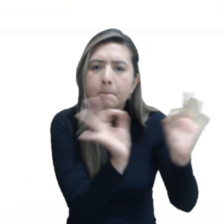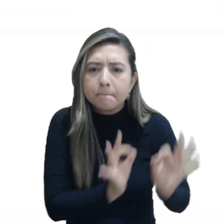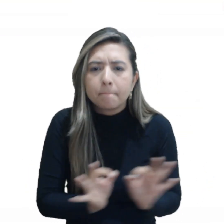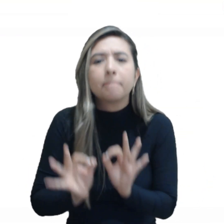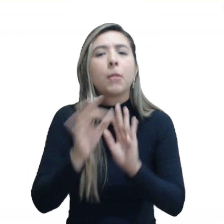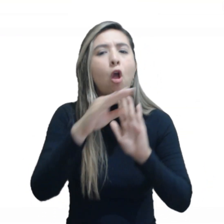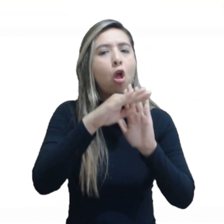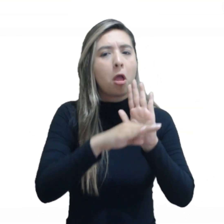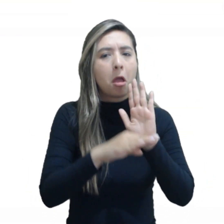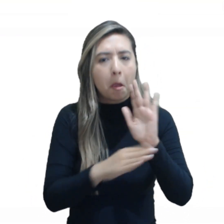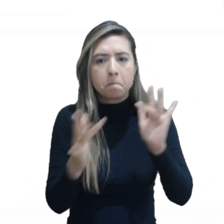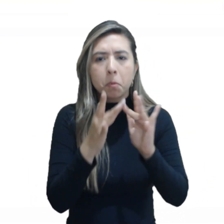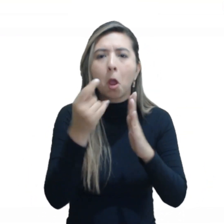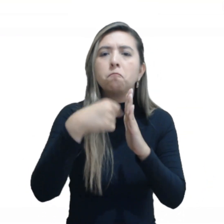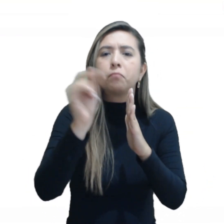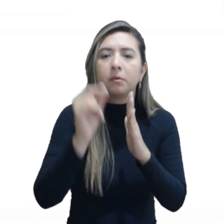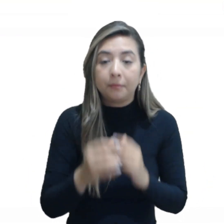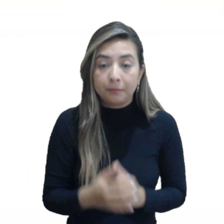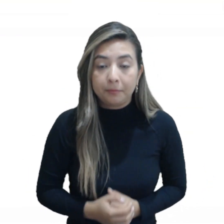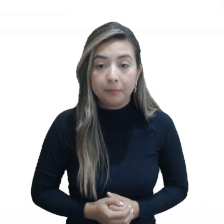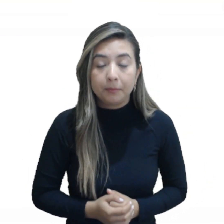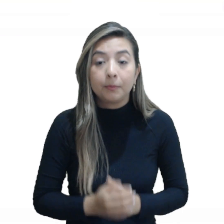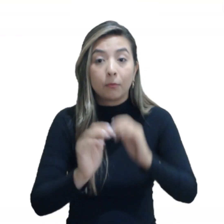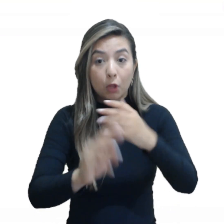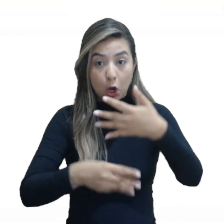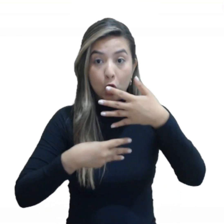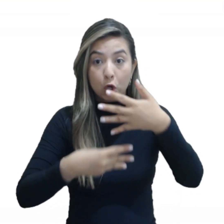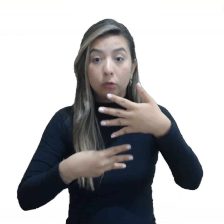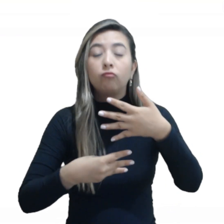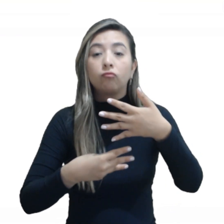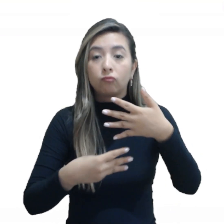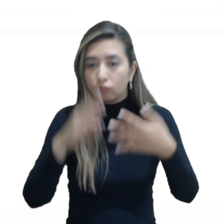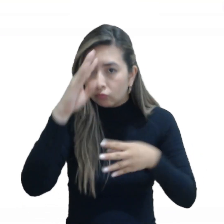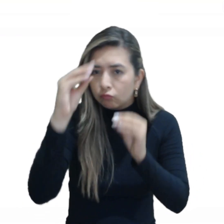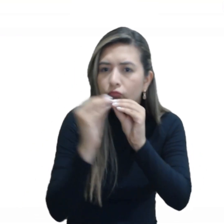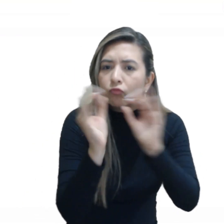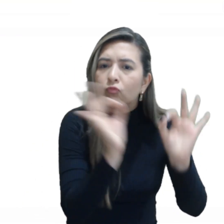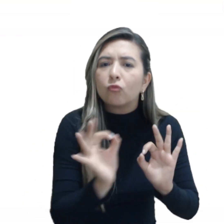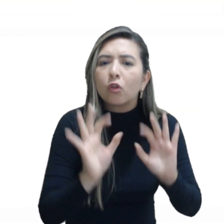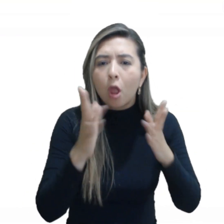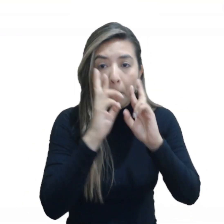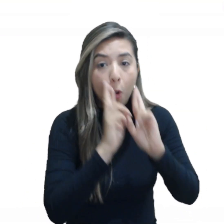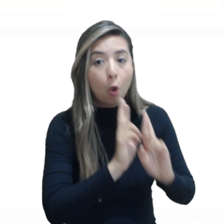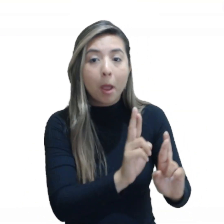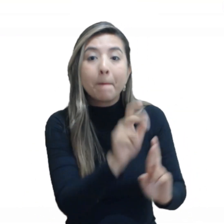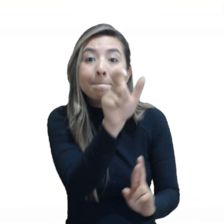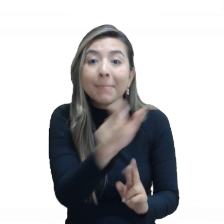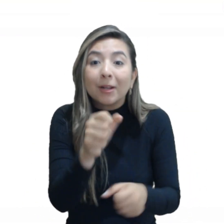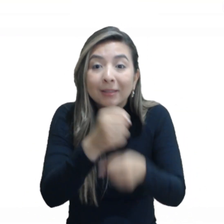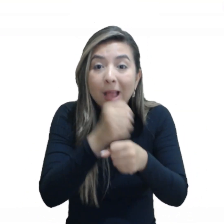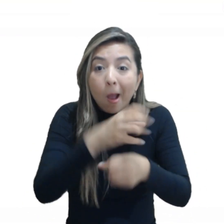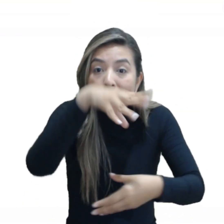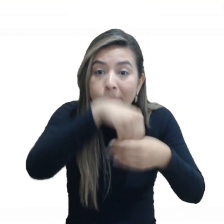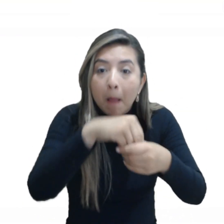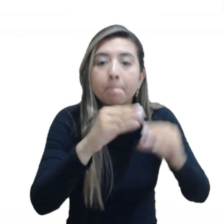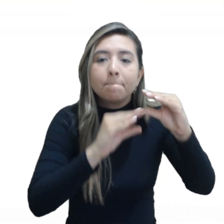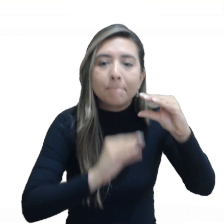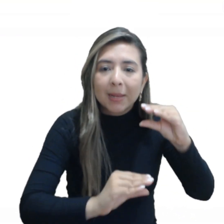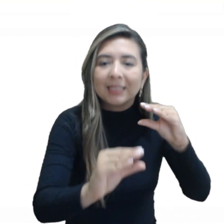innovaciones tecnológicas. 8. Coordinar el reconocimiento y pago de las cesantías parciales y definitivas de los servidores